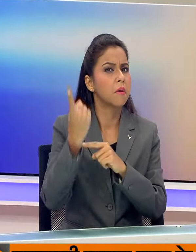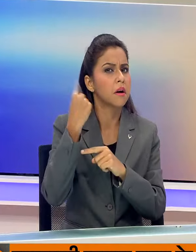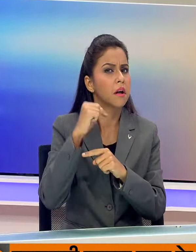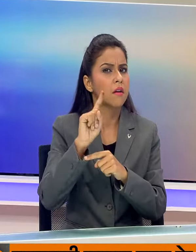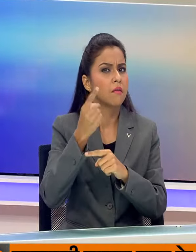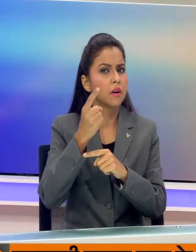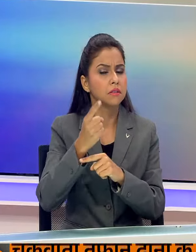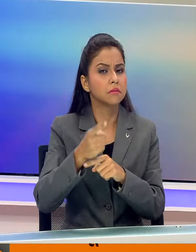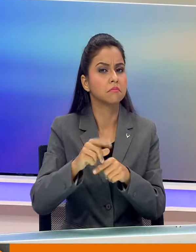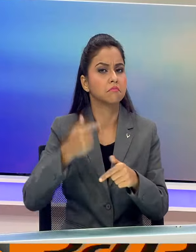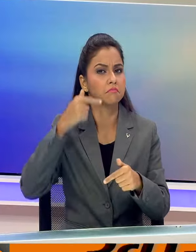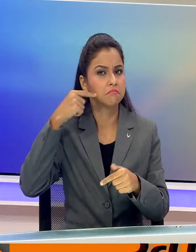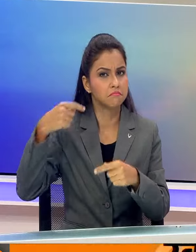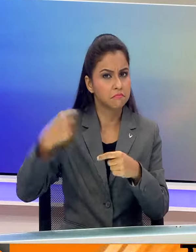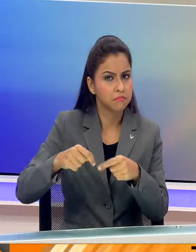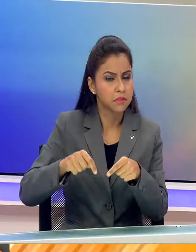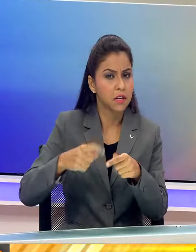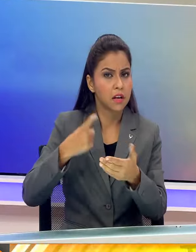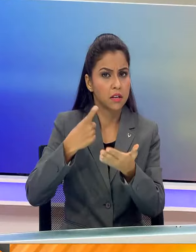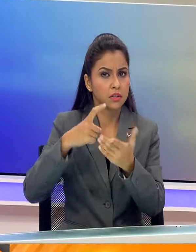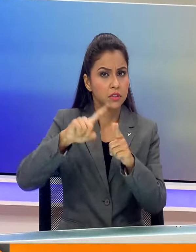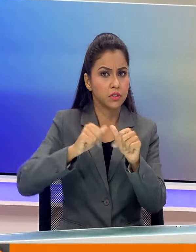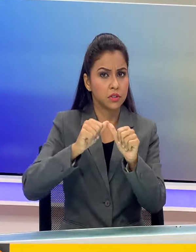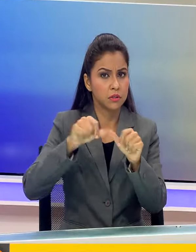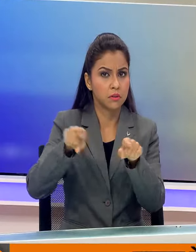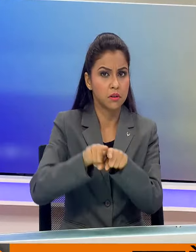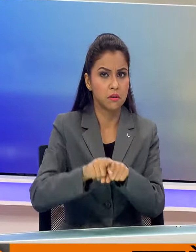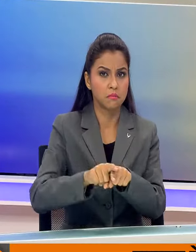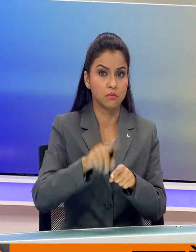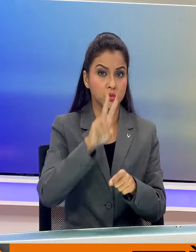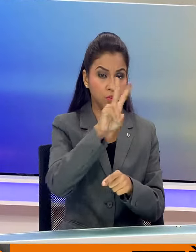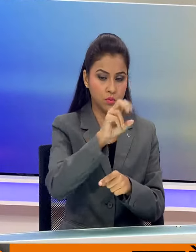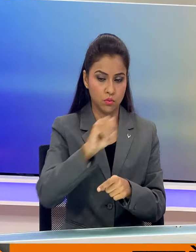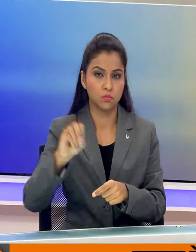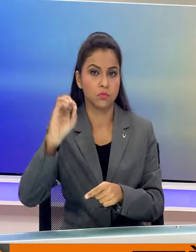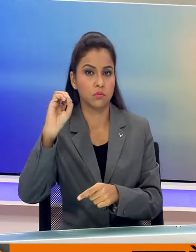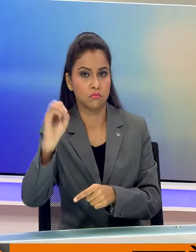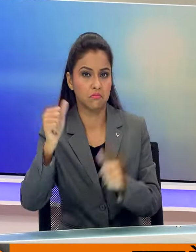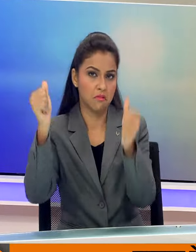में जर्मनी ने भारत को दो शुन्य के अंतर से हरा दिया था